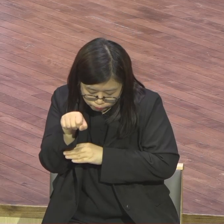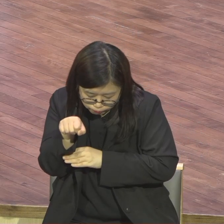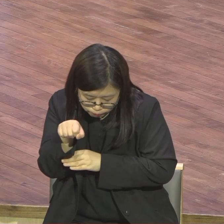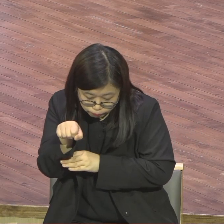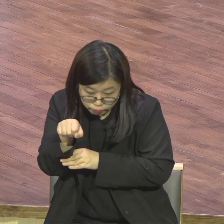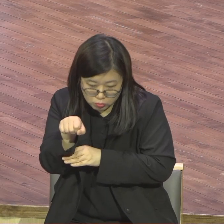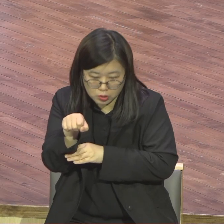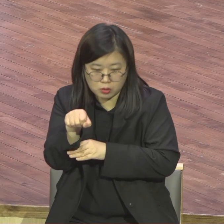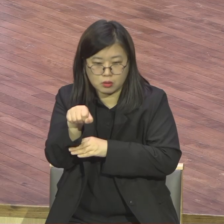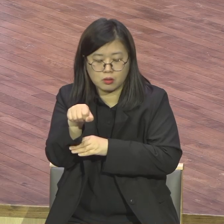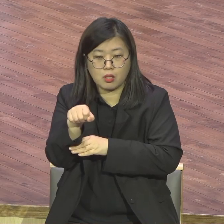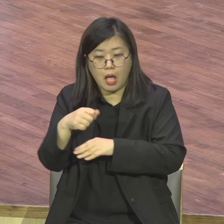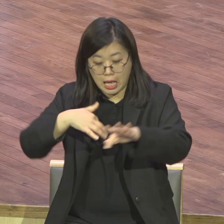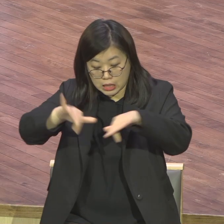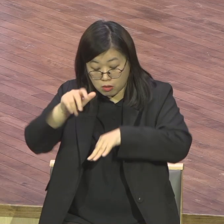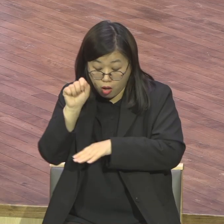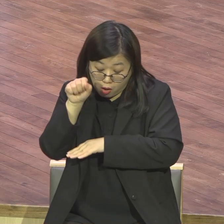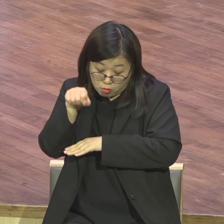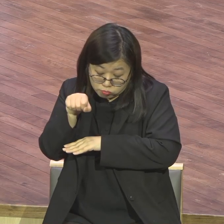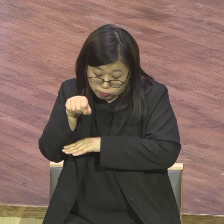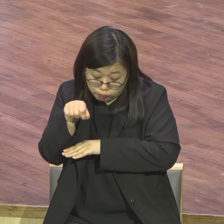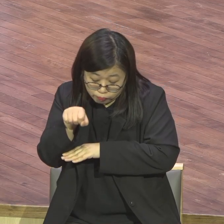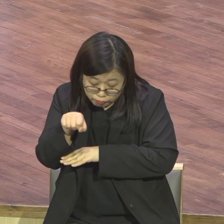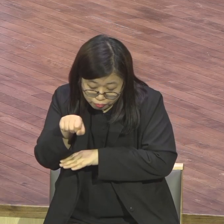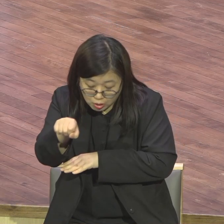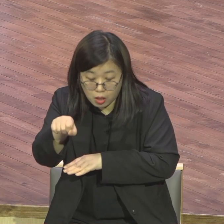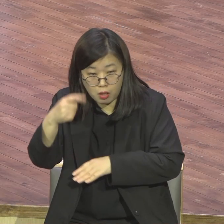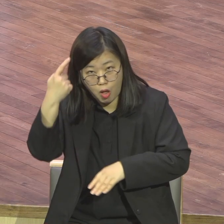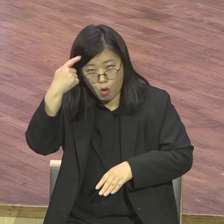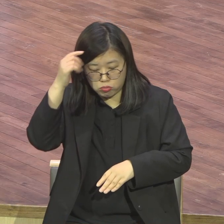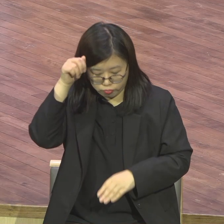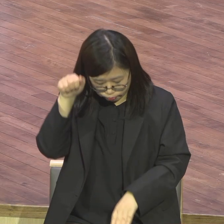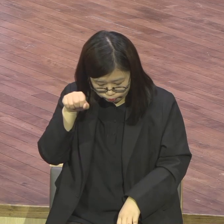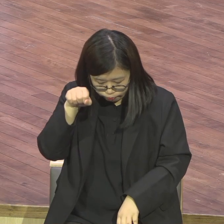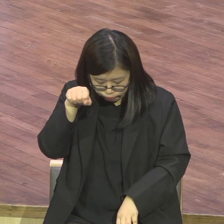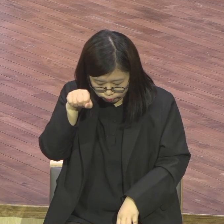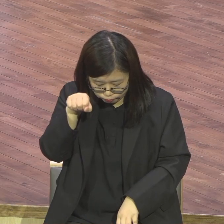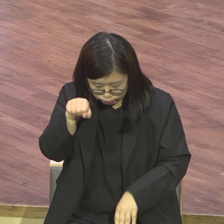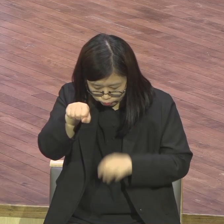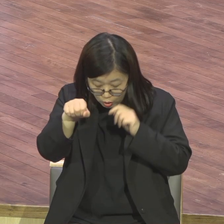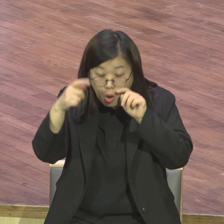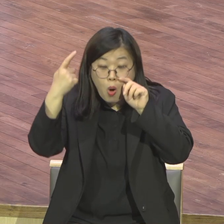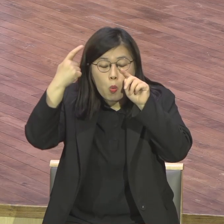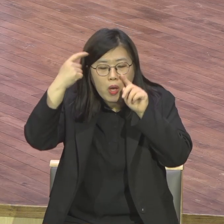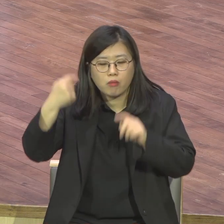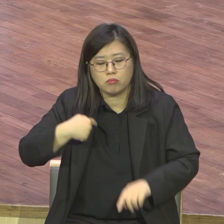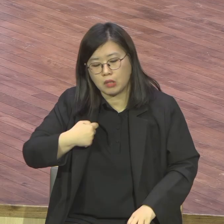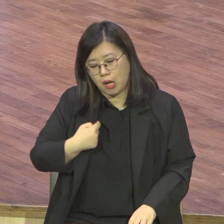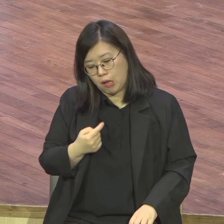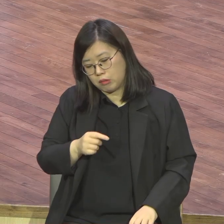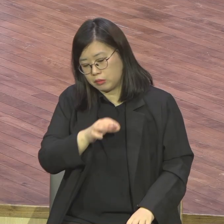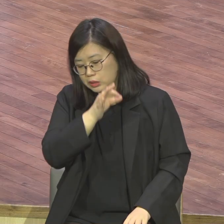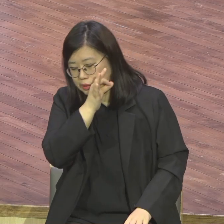기어 다니냐 이래다 이래 나도 모르게 성질은 급하지 걸음을 안 가지 이래가